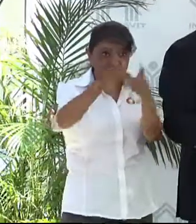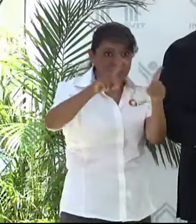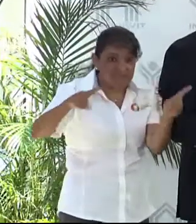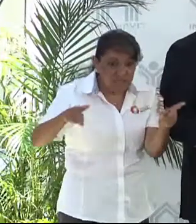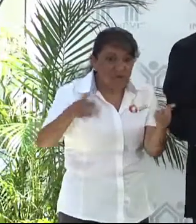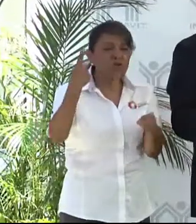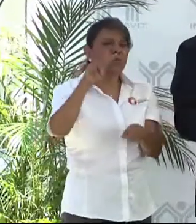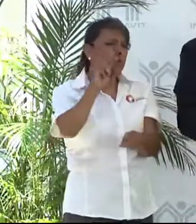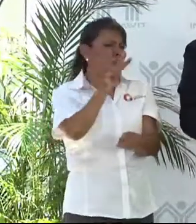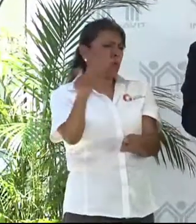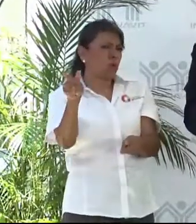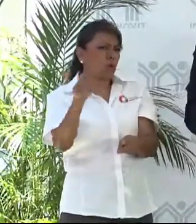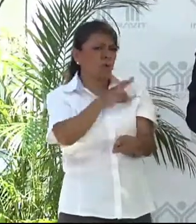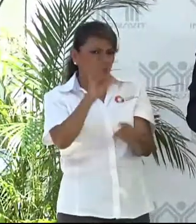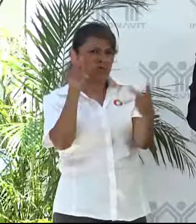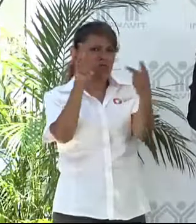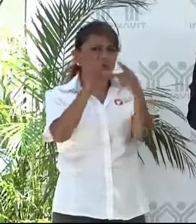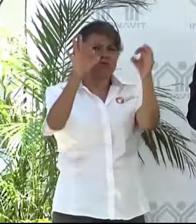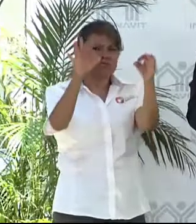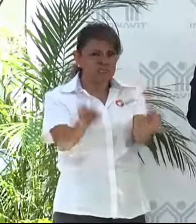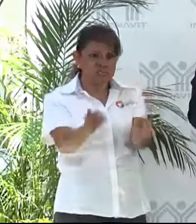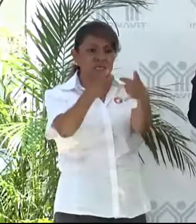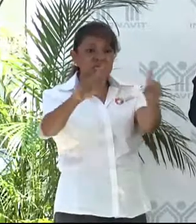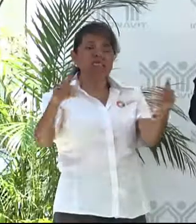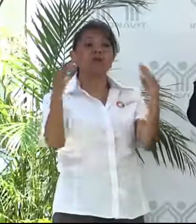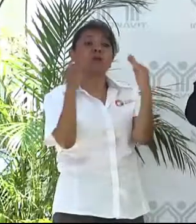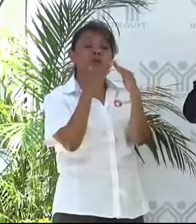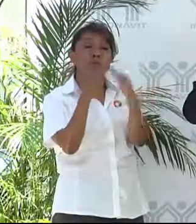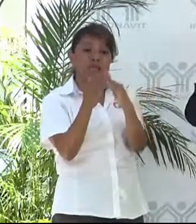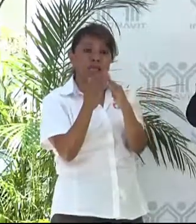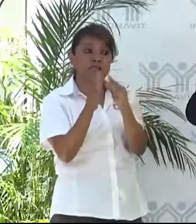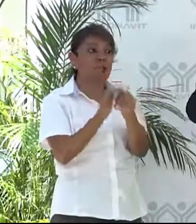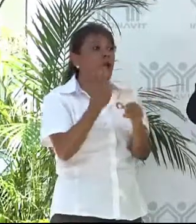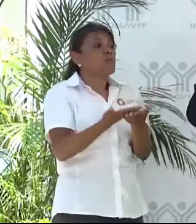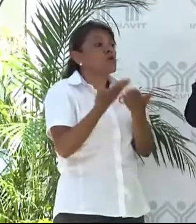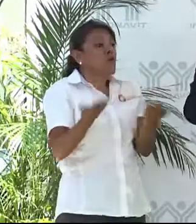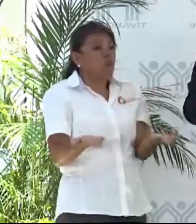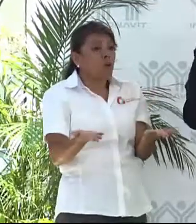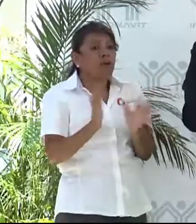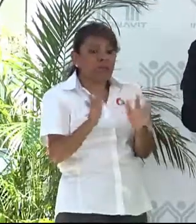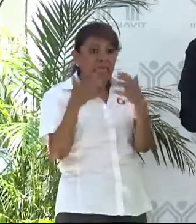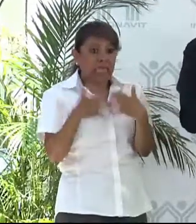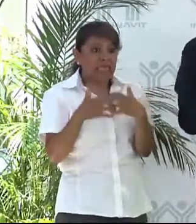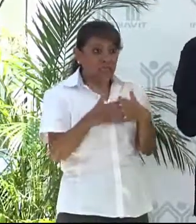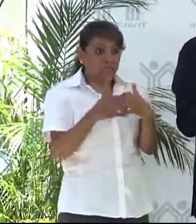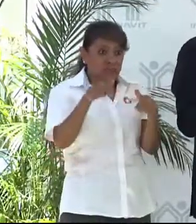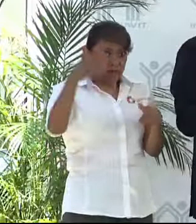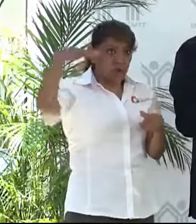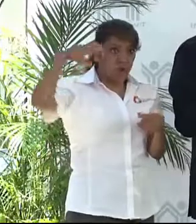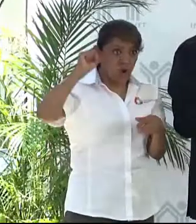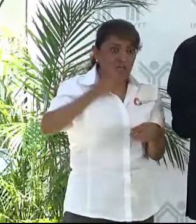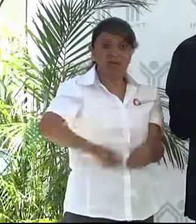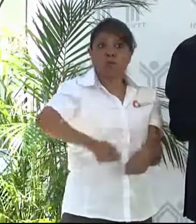Podemos perfectamente llevar a cabo desarrollo de vivienda porque ahora el crecimiento industrial de Morelos